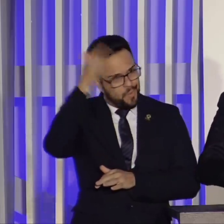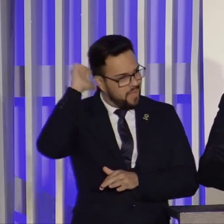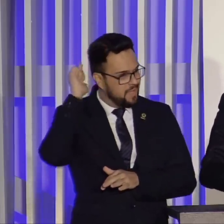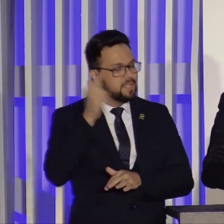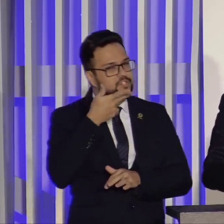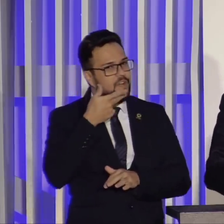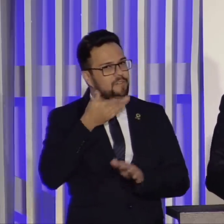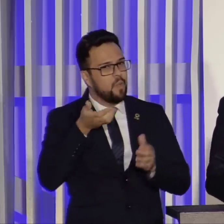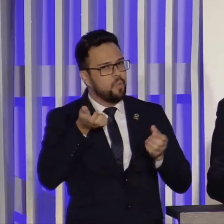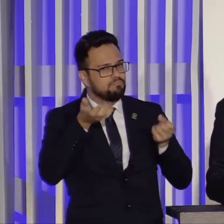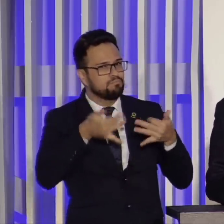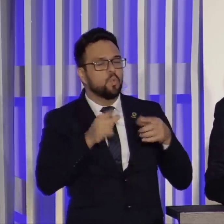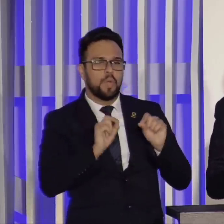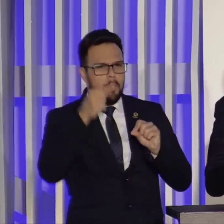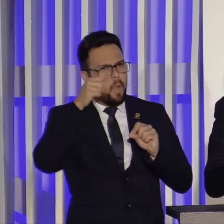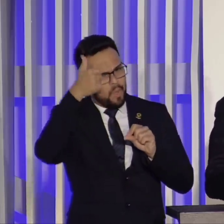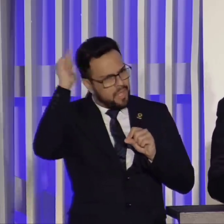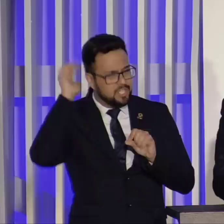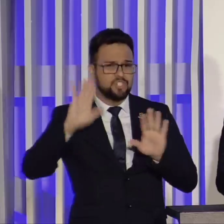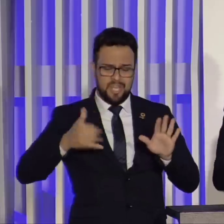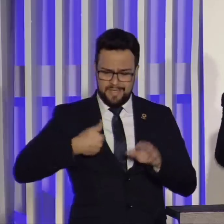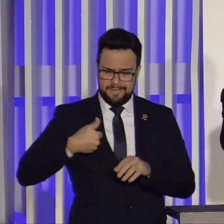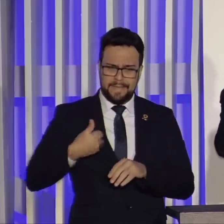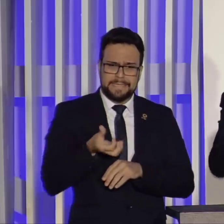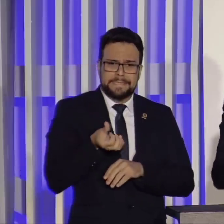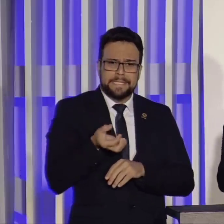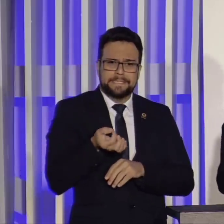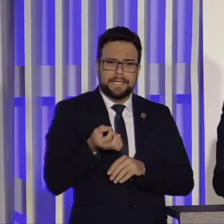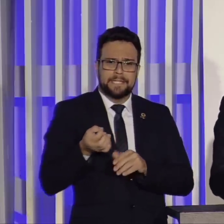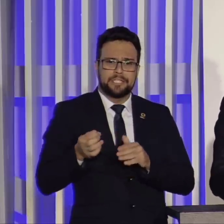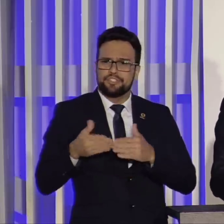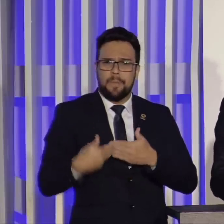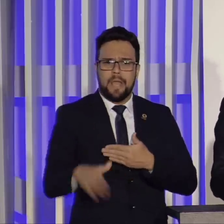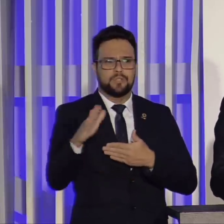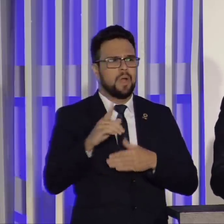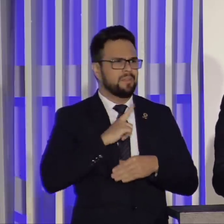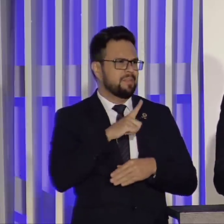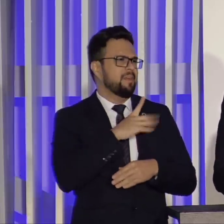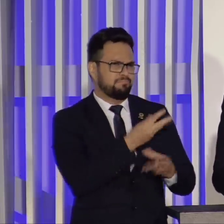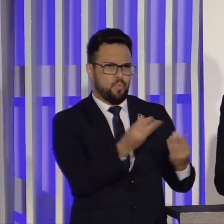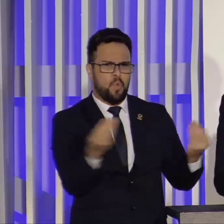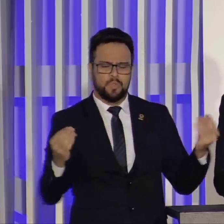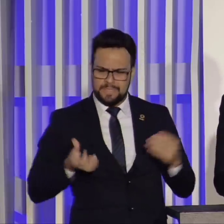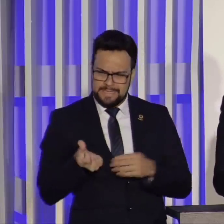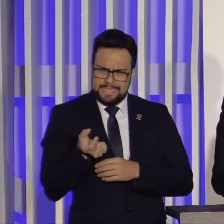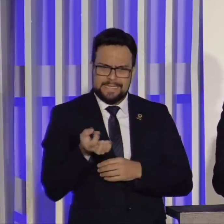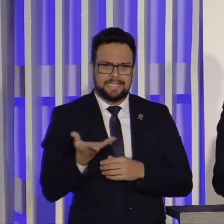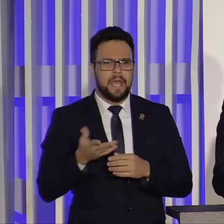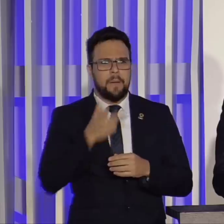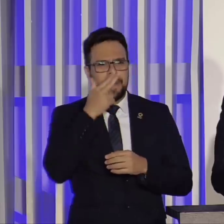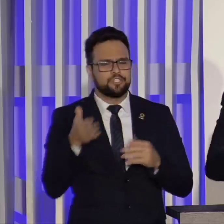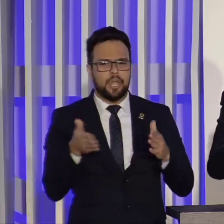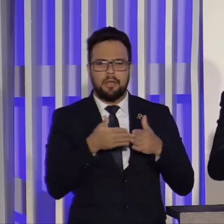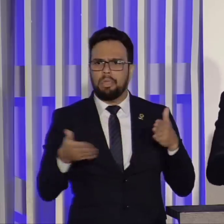naquela época ele ficou meio... Paulo Guedes, nós já passamos dos 60, Paulo Guedes. Aqui está uma pancada de gente a mais de 60. Nós já estamos com o prazo de validade vencido.